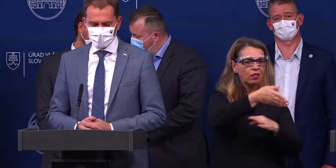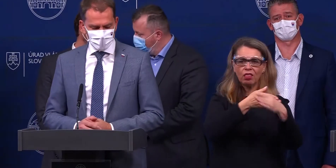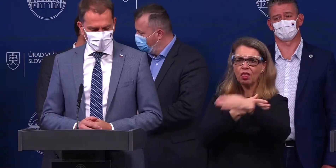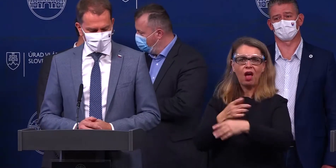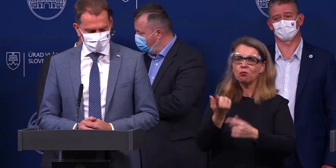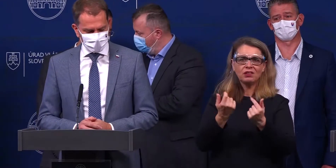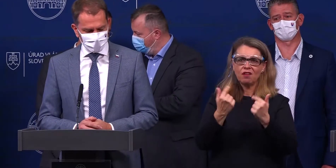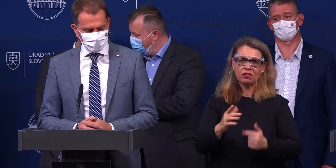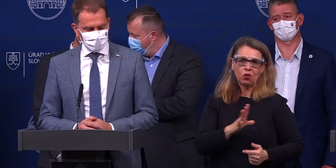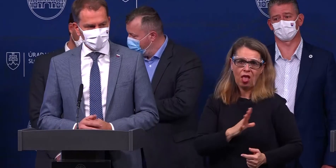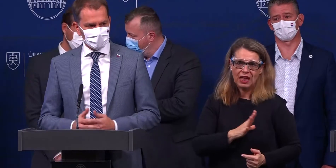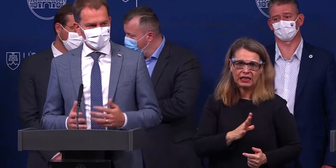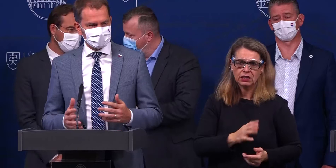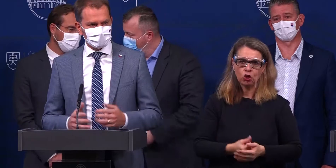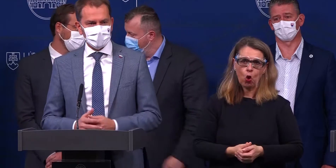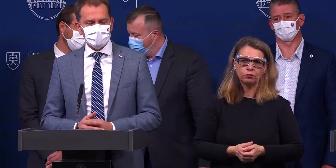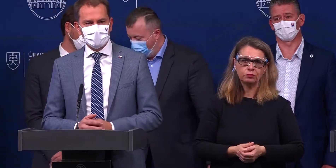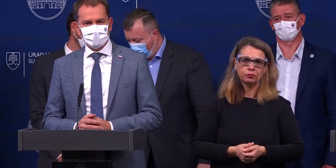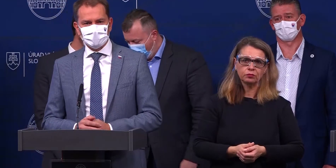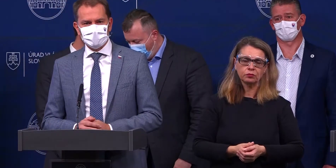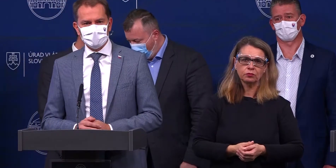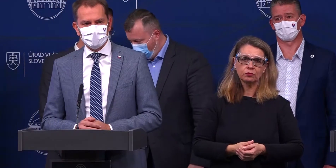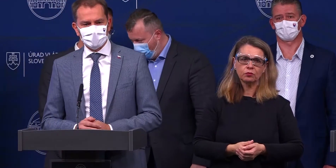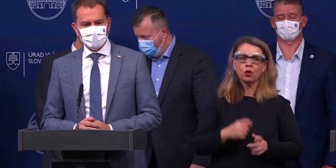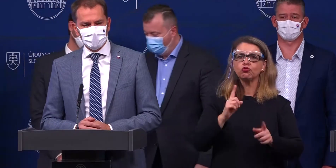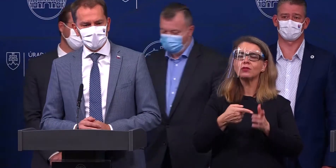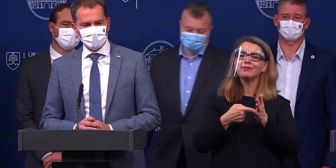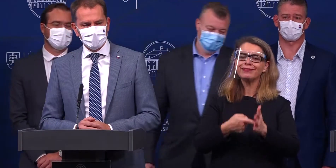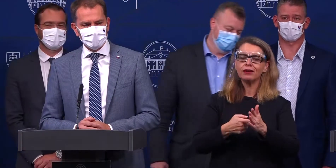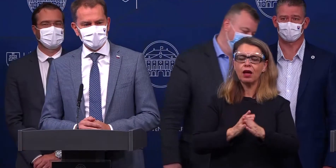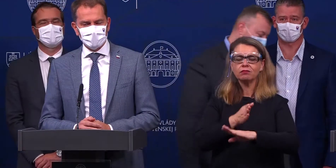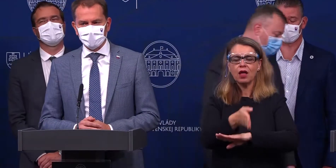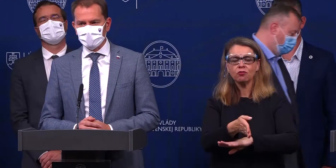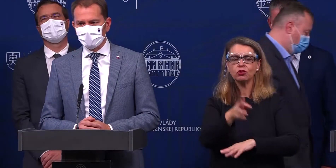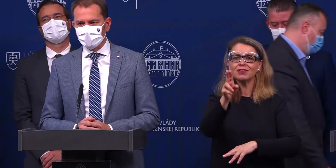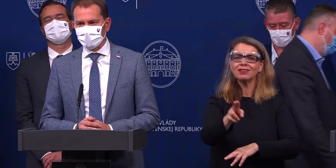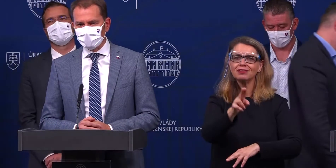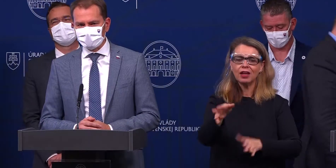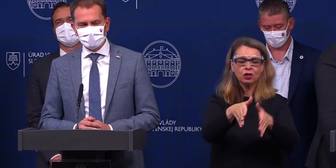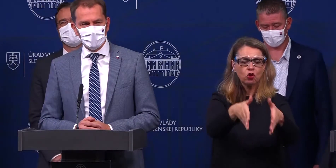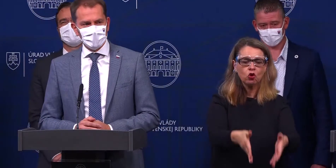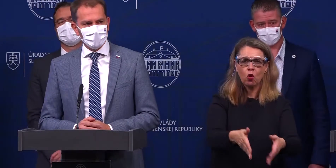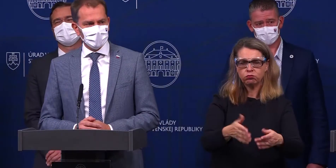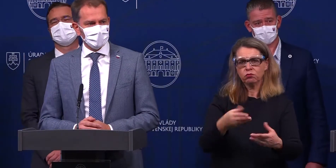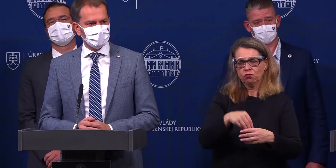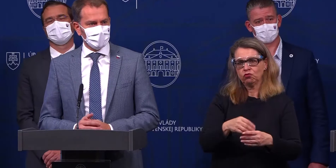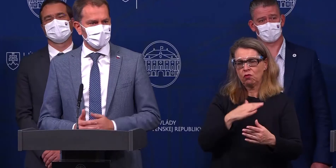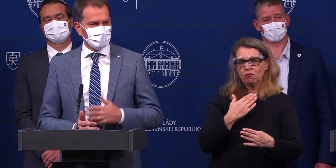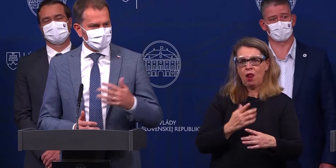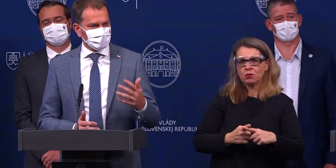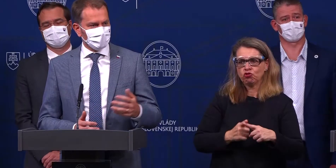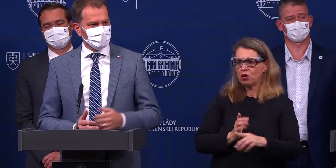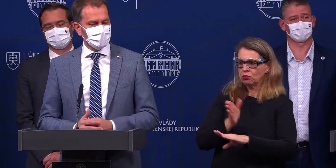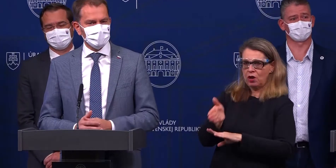riziko. No vzhľadom na to, že pri teda nášteve cintorinov a hrobov zvyčajne ideme naštíviť aj rodinu, veľakrát